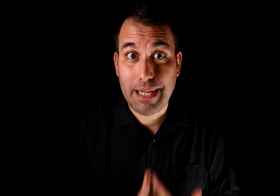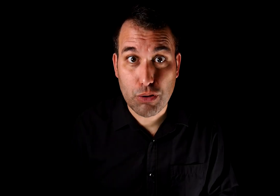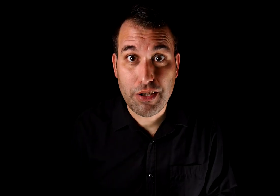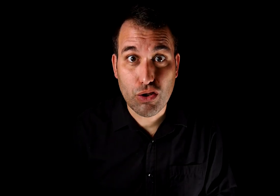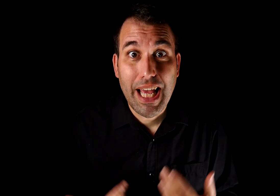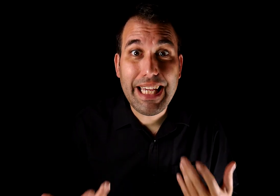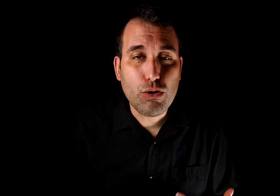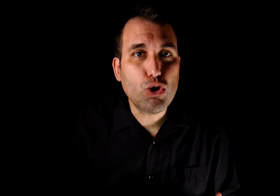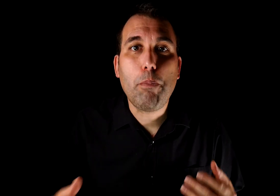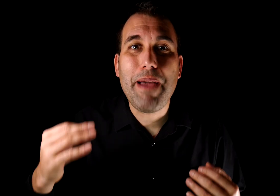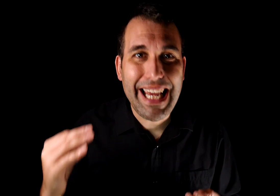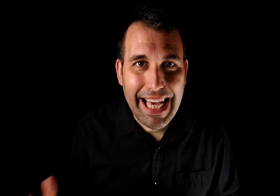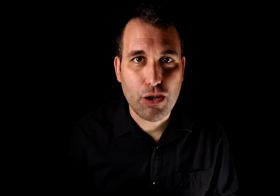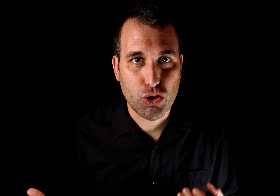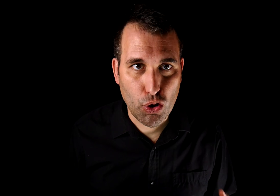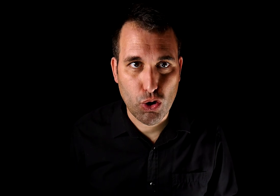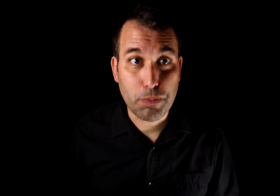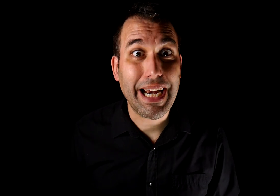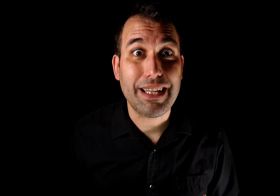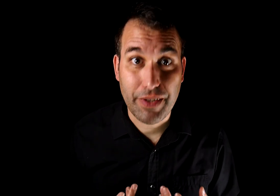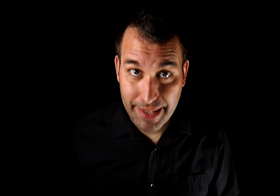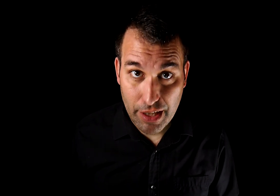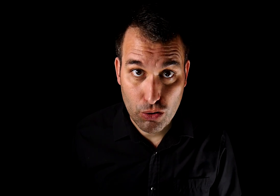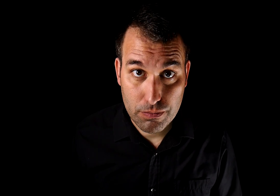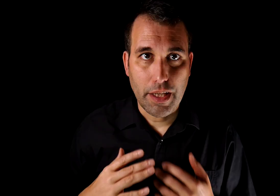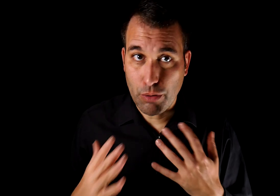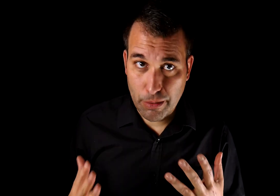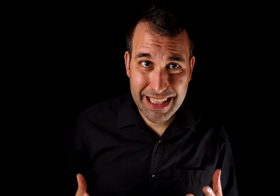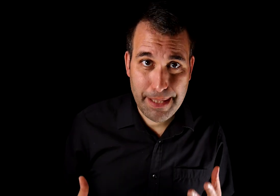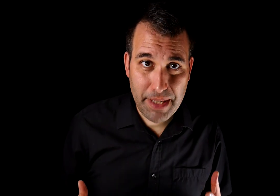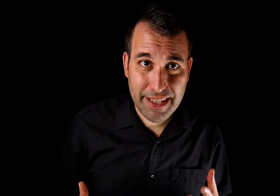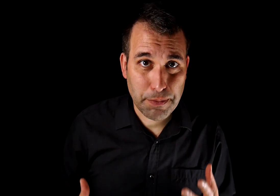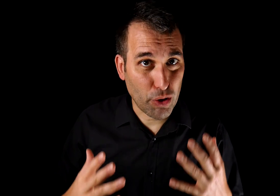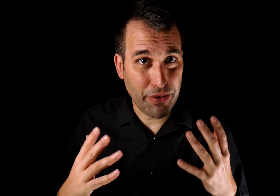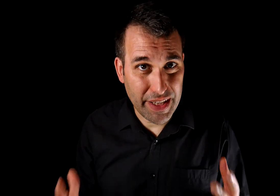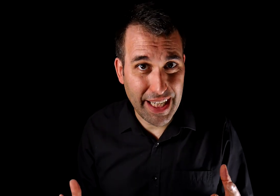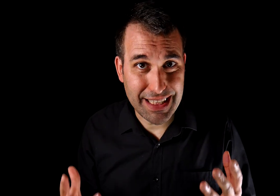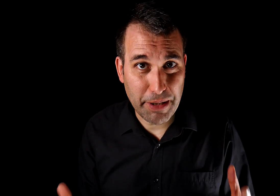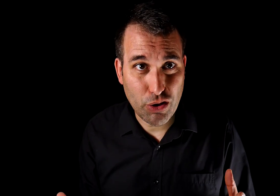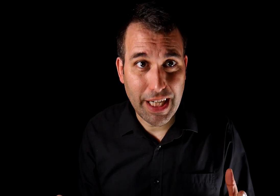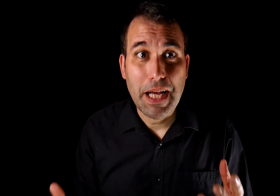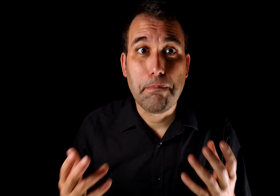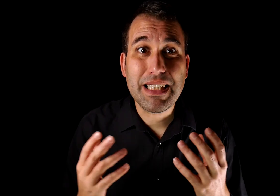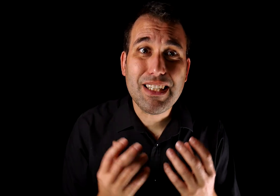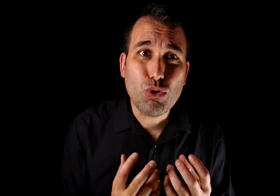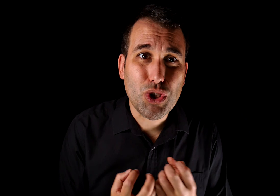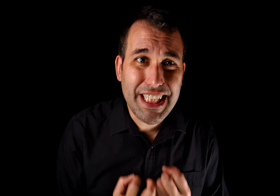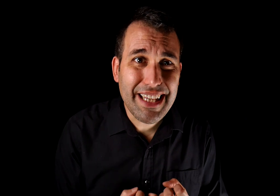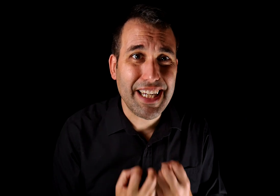reputación e incluso pelearnos con otros para defenderlo. Y cuando más te inviertes por defender a esa persona, más angustiante